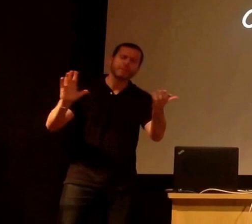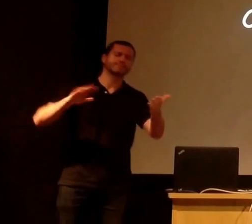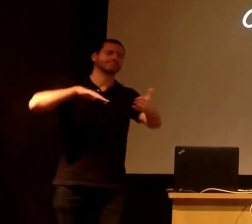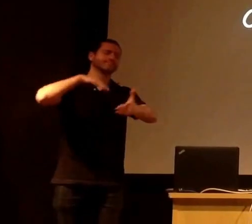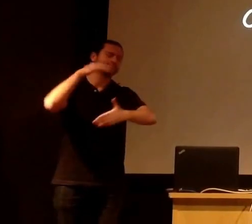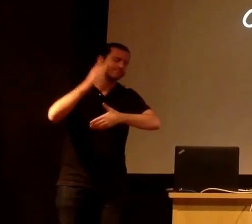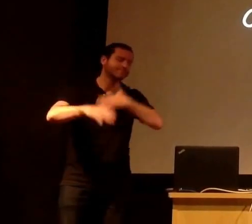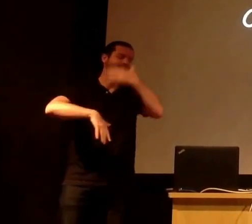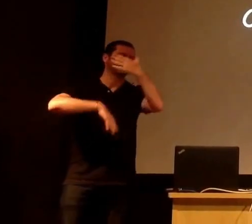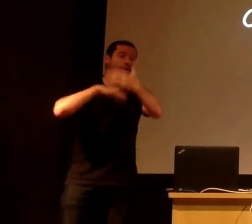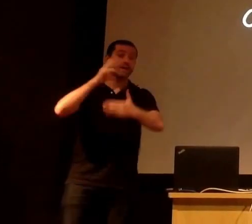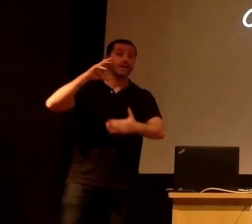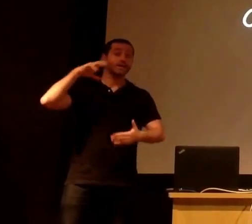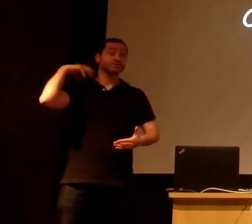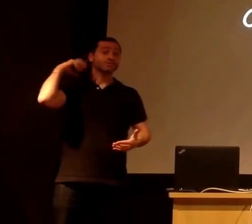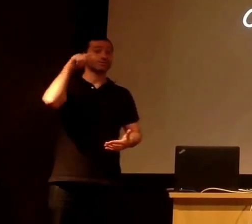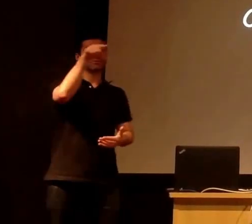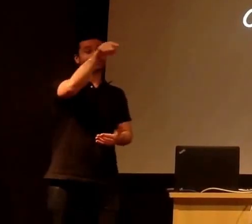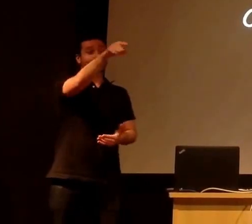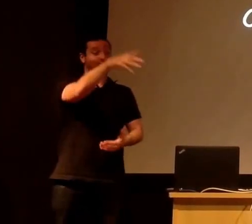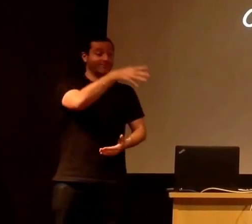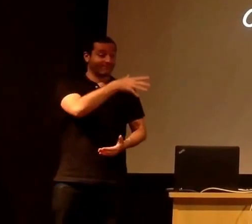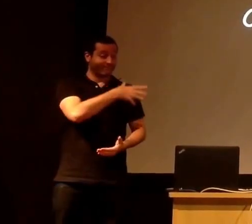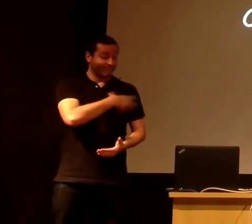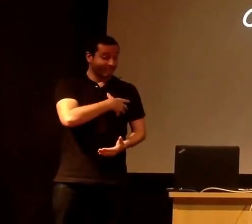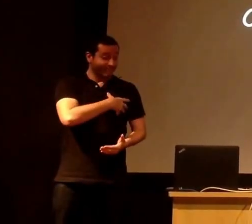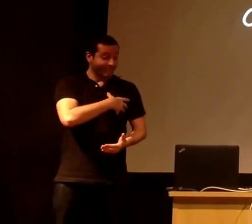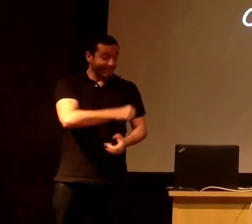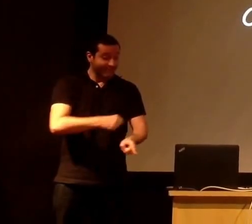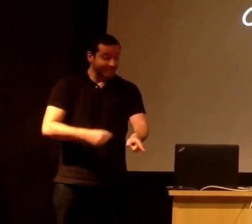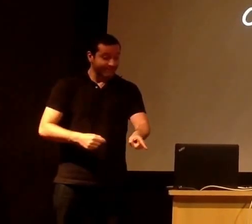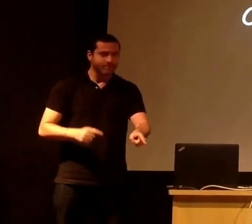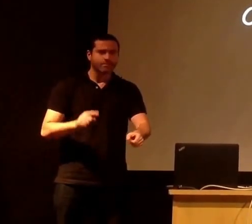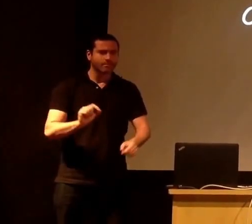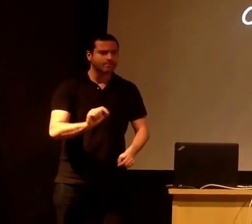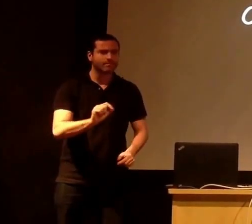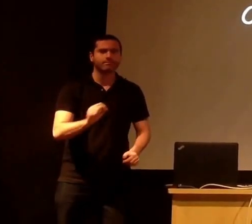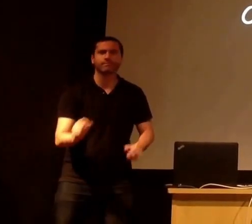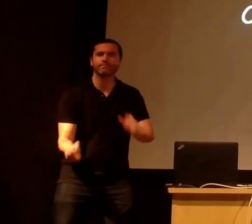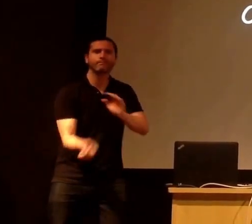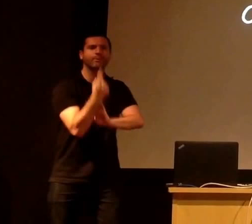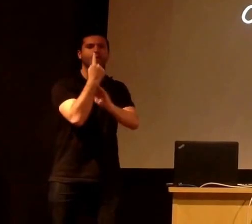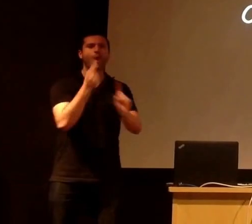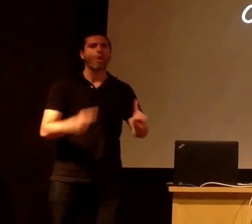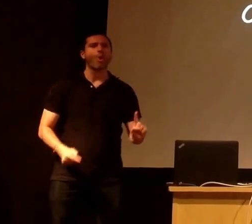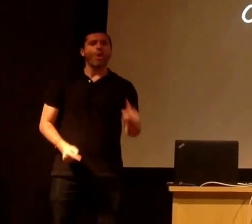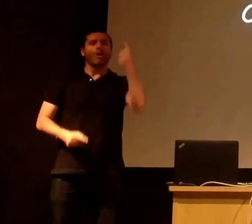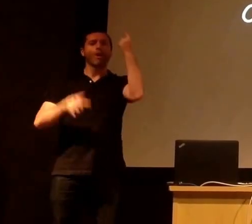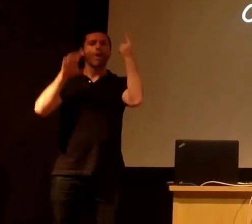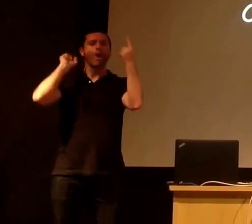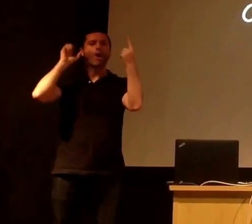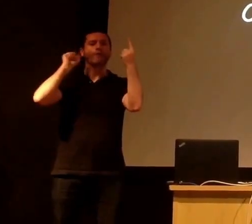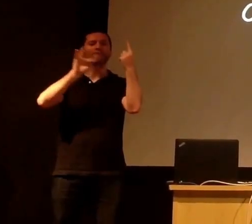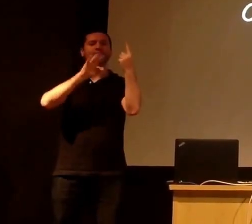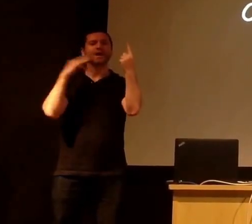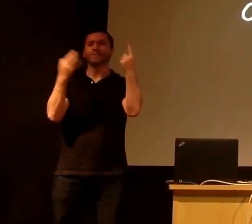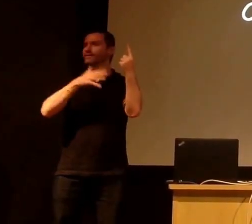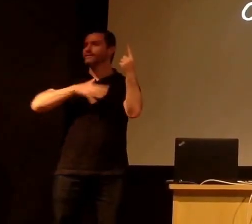Eu não consegui entender isso. Quando a Sueli teve um filho, ele foi, na verdade, o